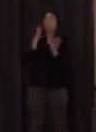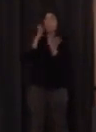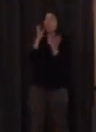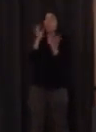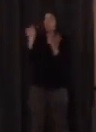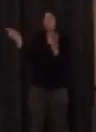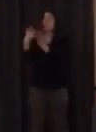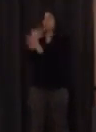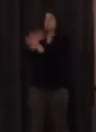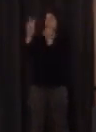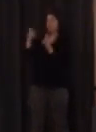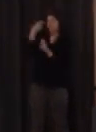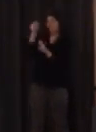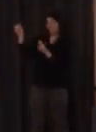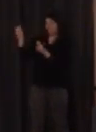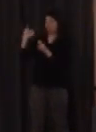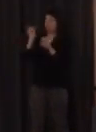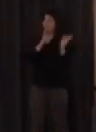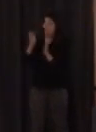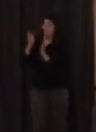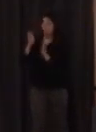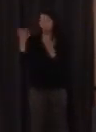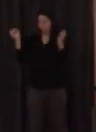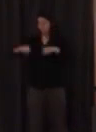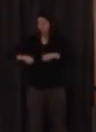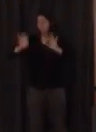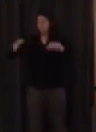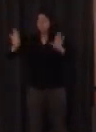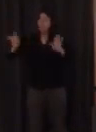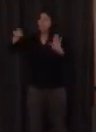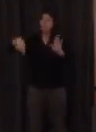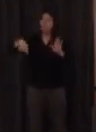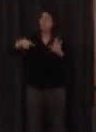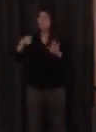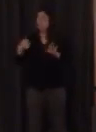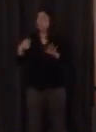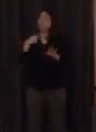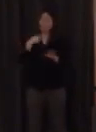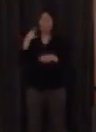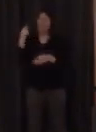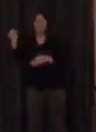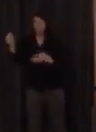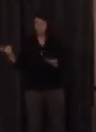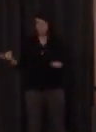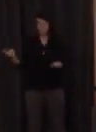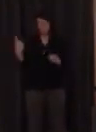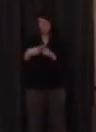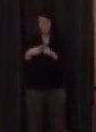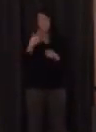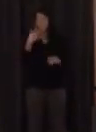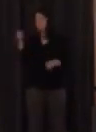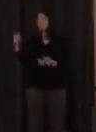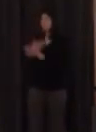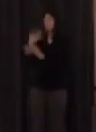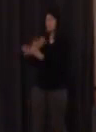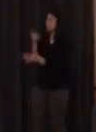su acento pero mi pregunta es si no se perdería también un poco el acento al indicarte exactamente dónde tienes que colocar la mano porque tú ves una